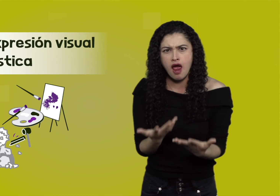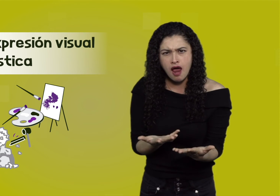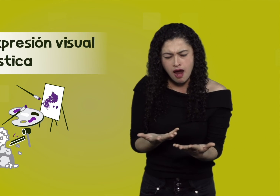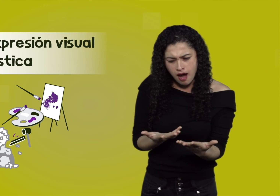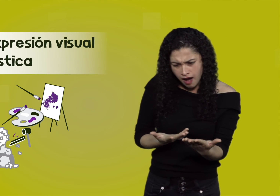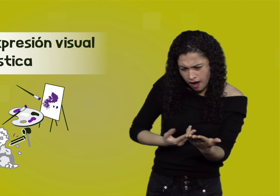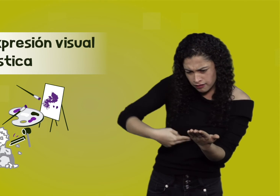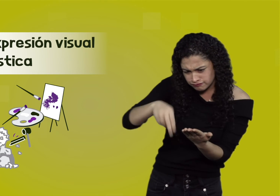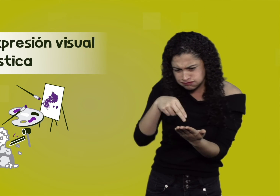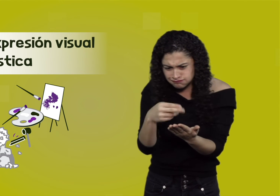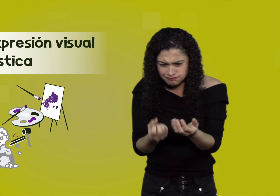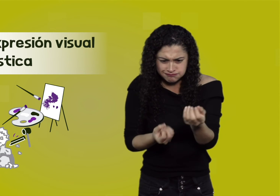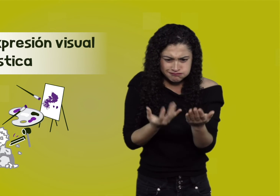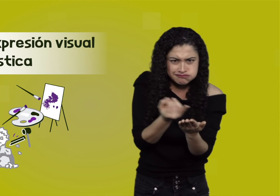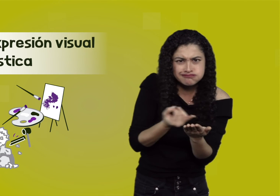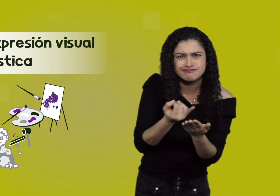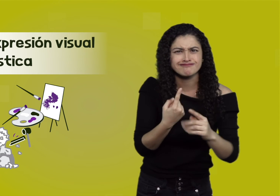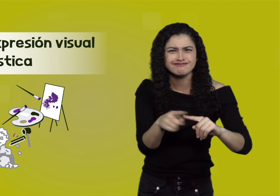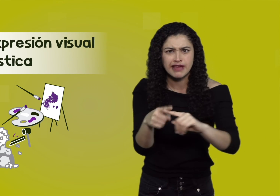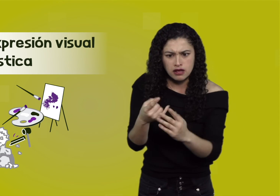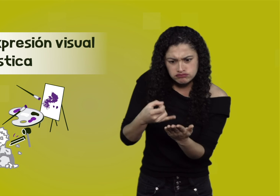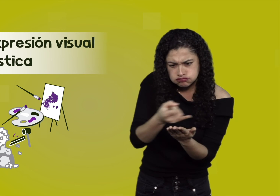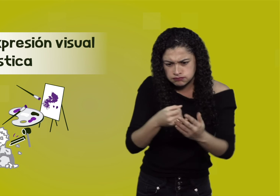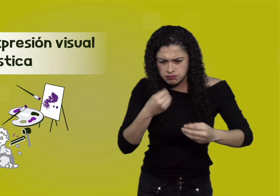como el dibujo, la pintura, entre otras.